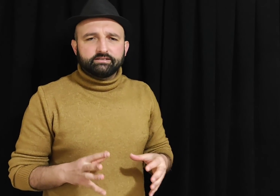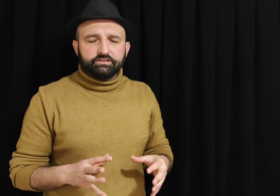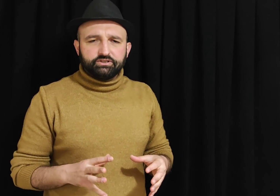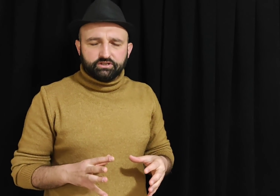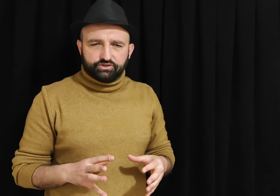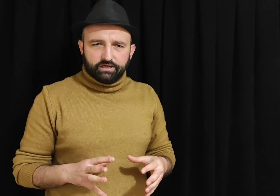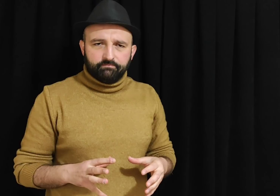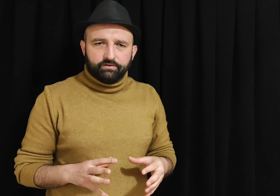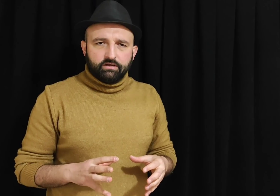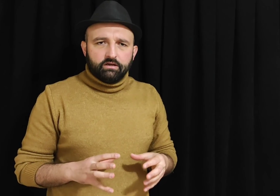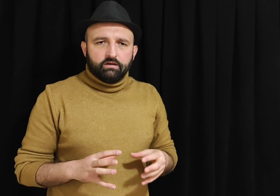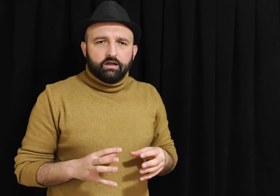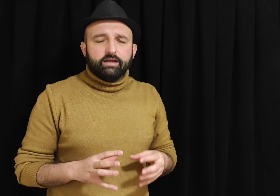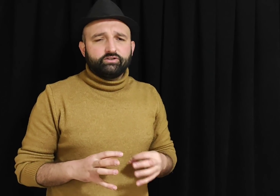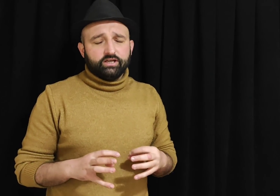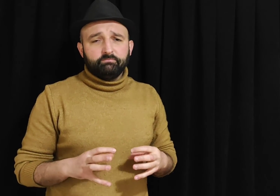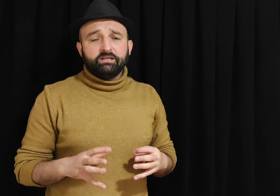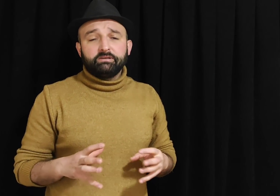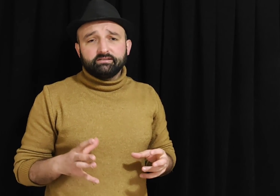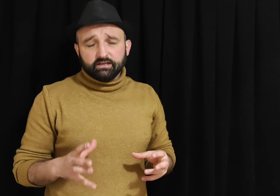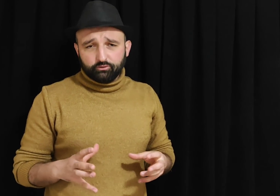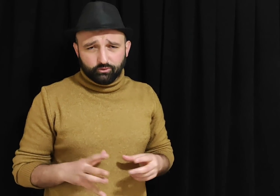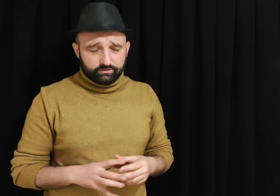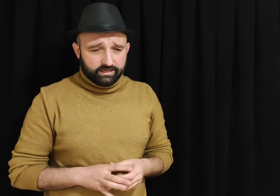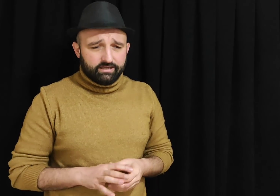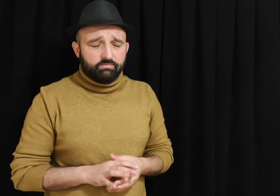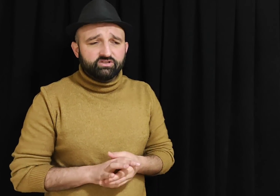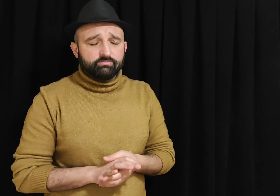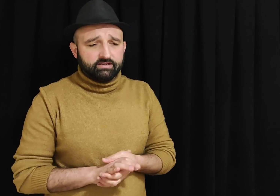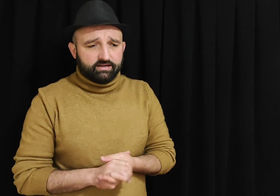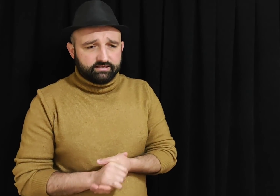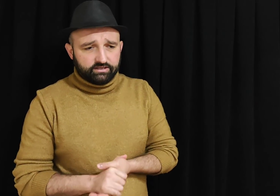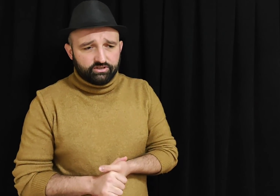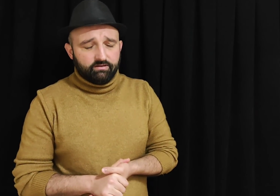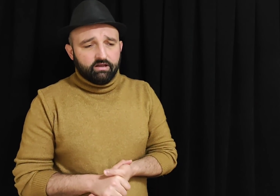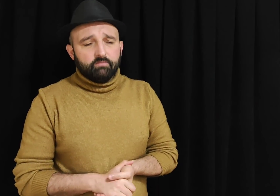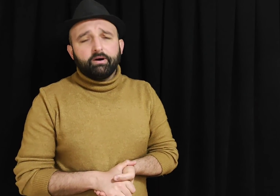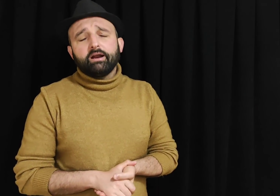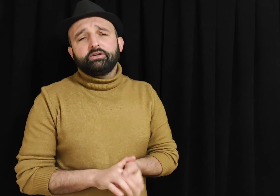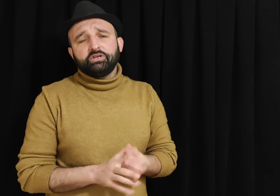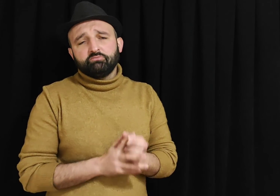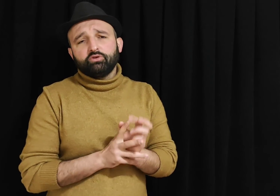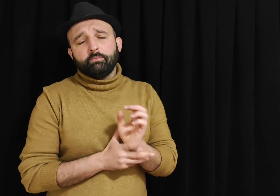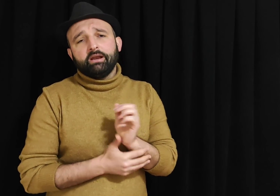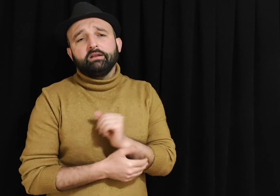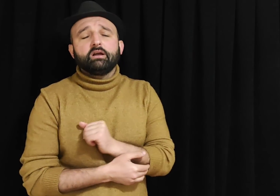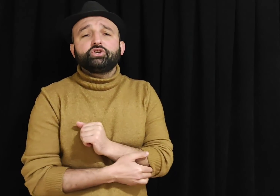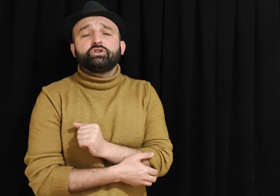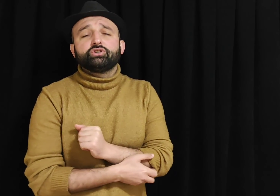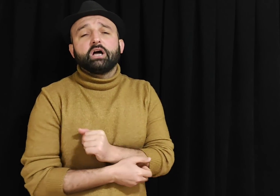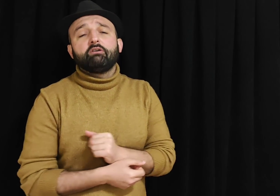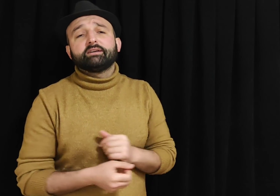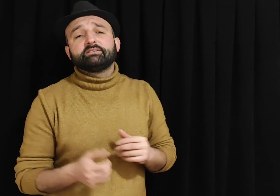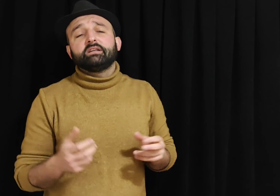sıkıştıkça her şeyi bir bir satıyor diye yabancı bir gazeteci. Para için muhtemelen Kaşıkçı davasından